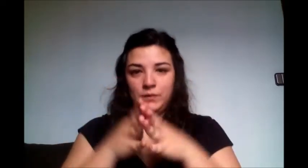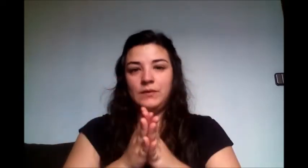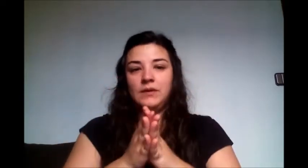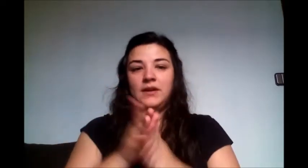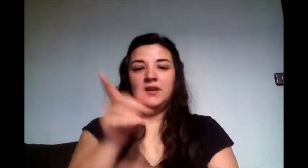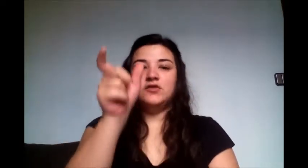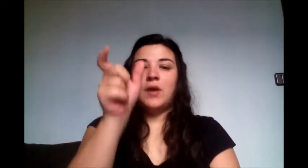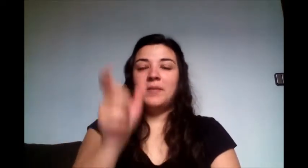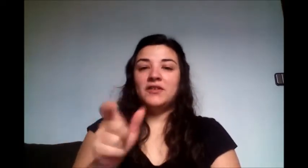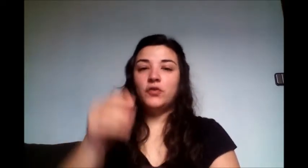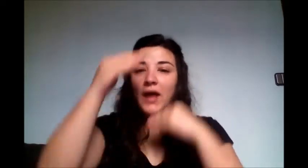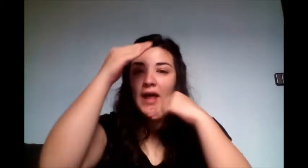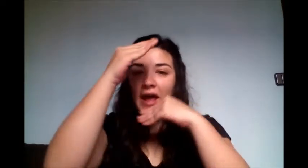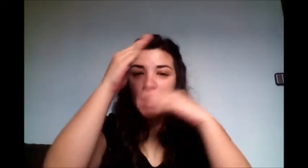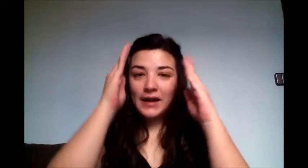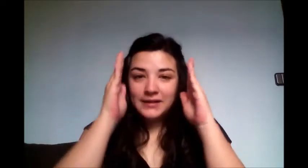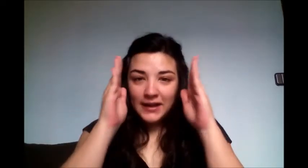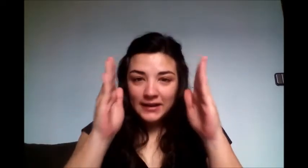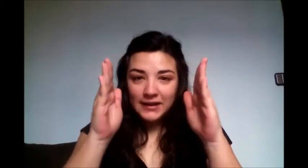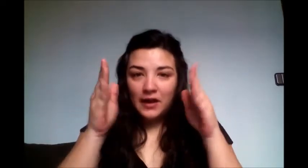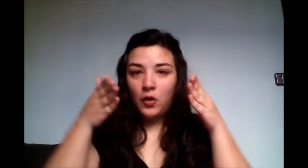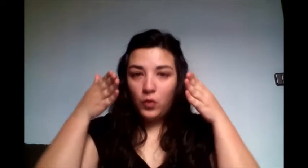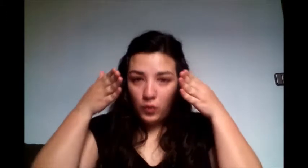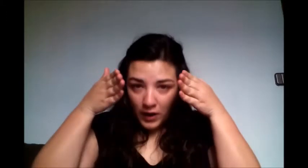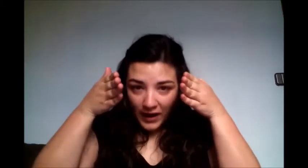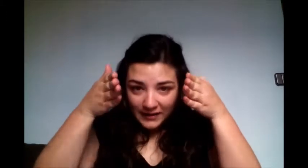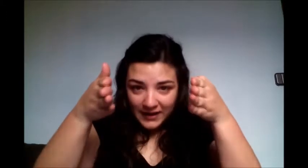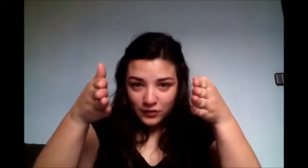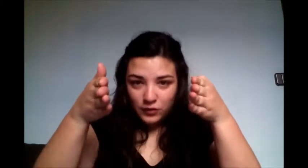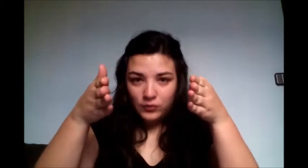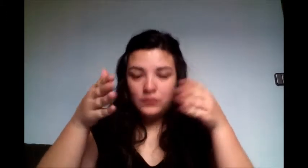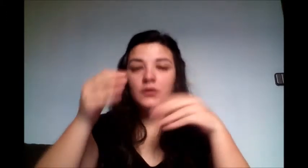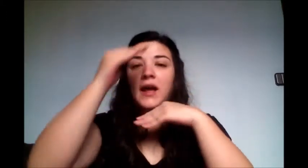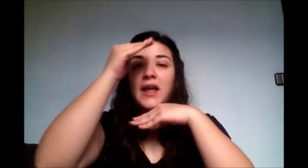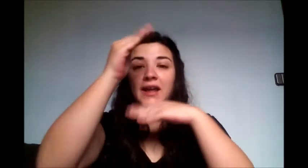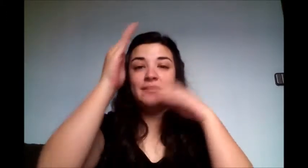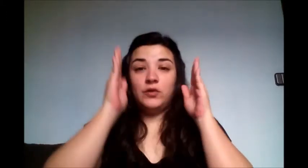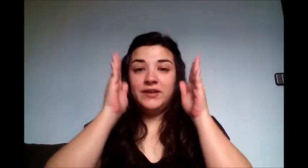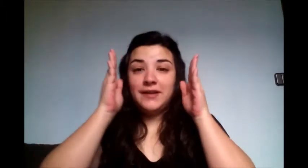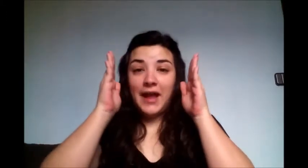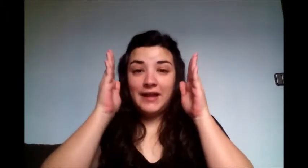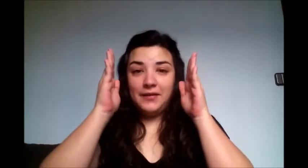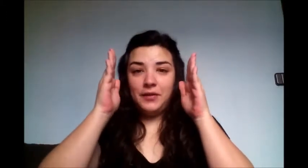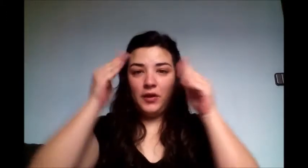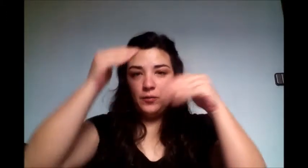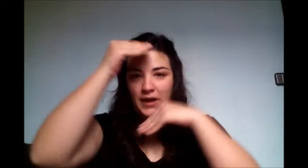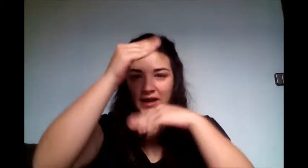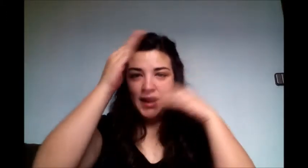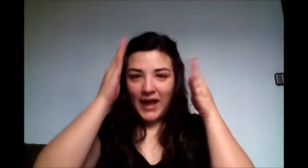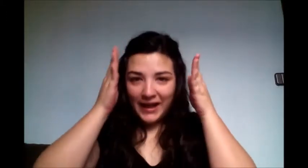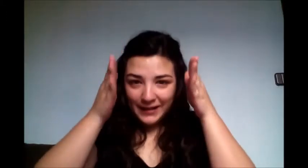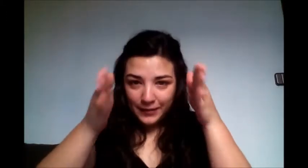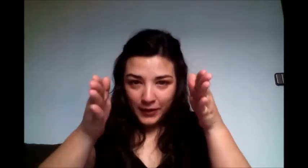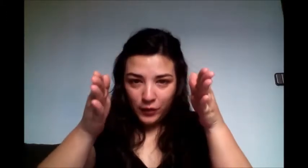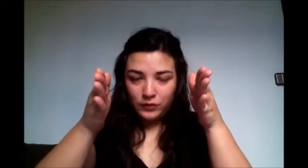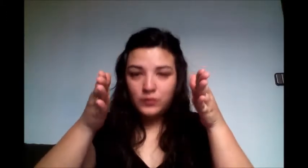Es una persona atenta o atento. Esto es atención, ¿vale? Atención